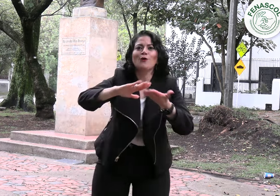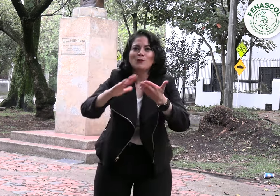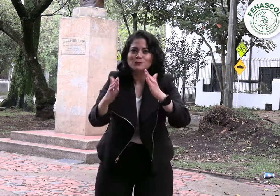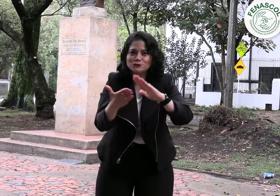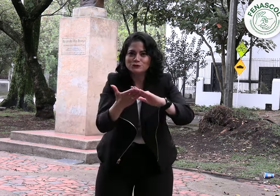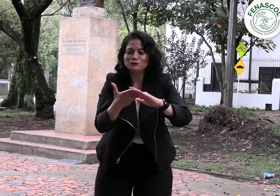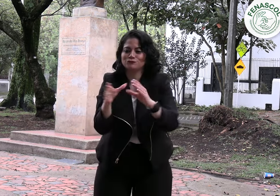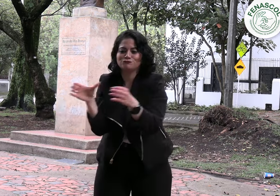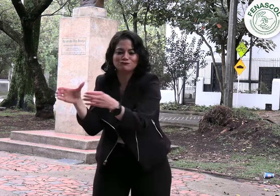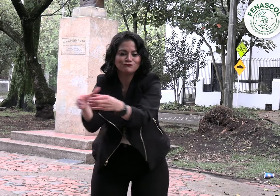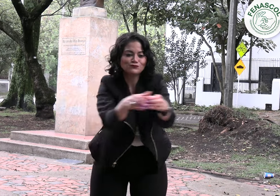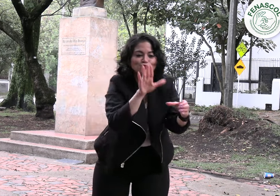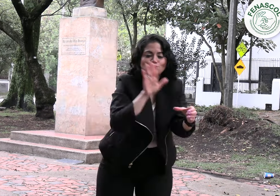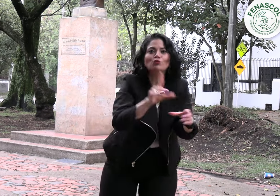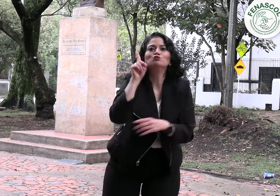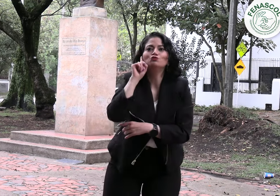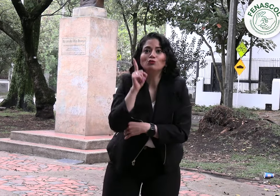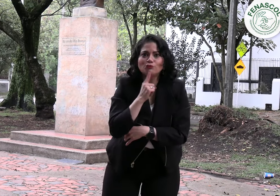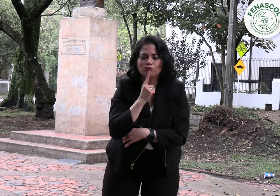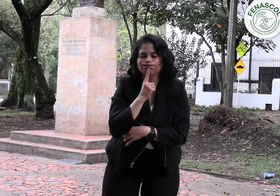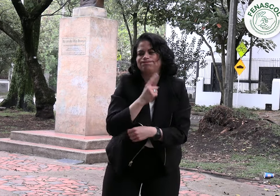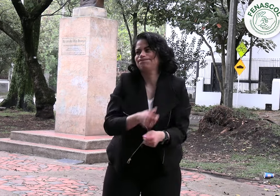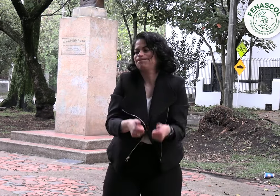mejorando así la calidad de vida de la comunidad sorda.